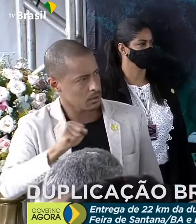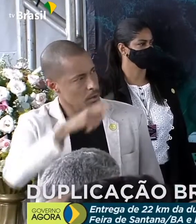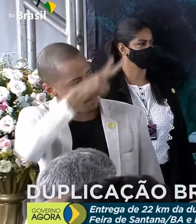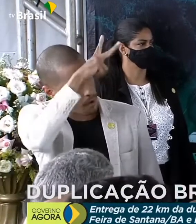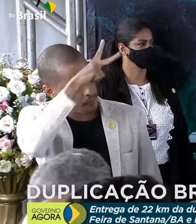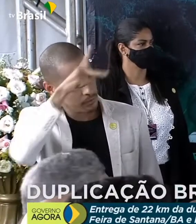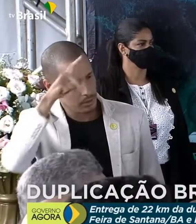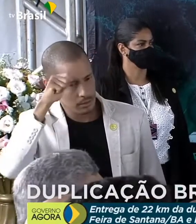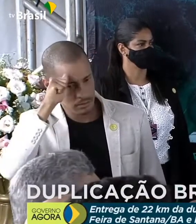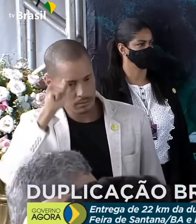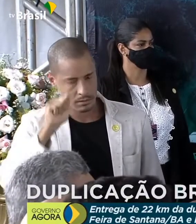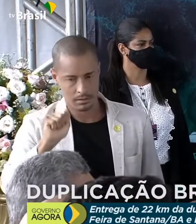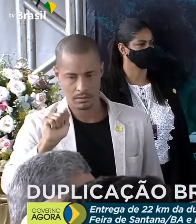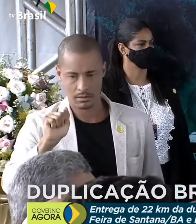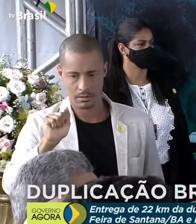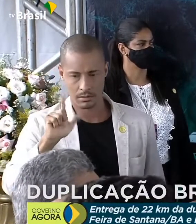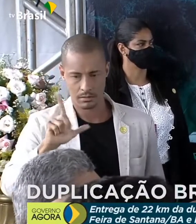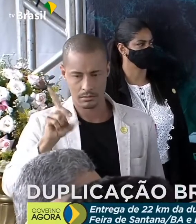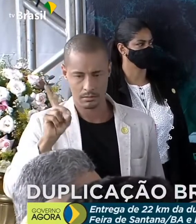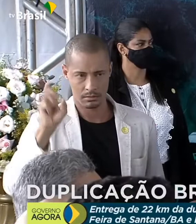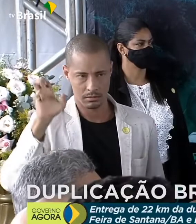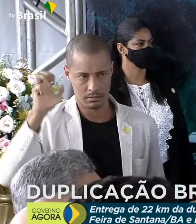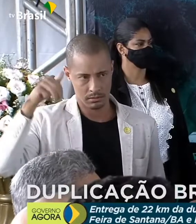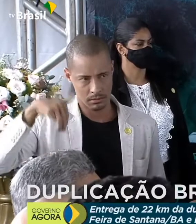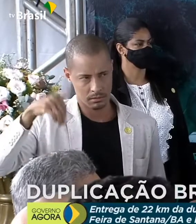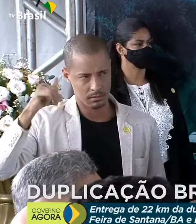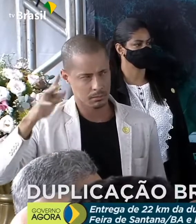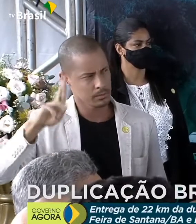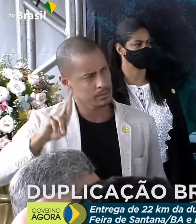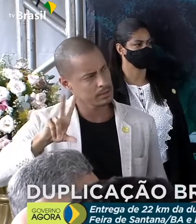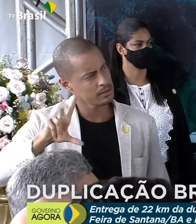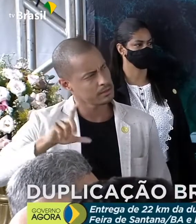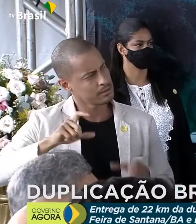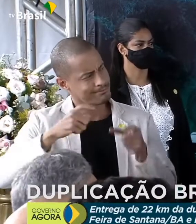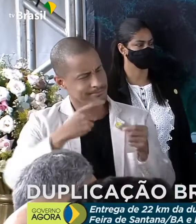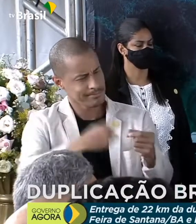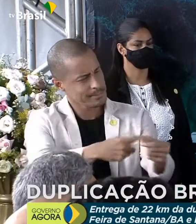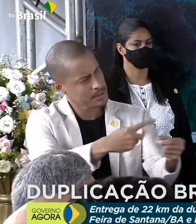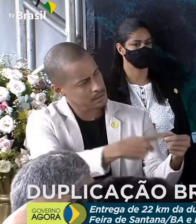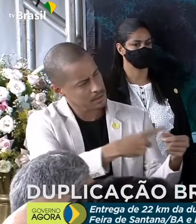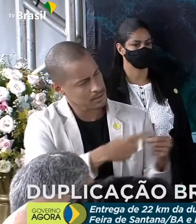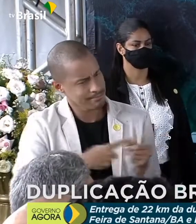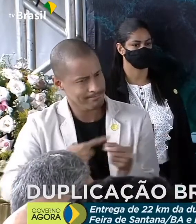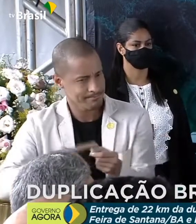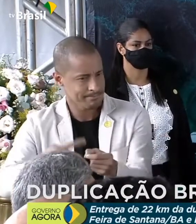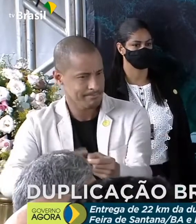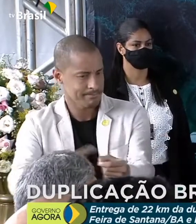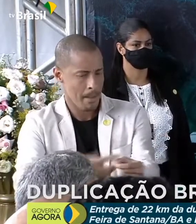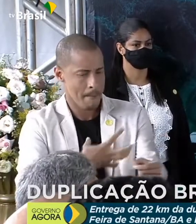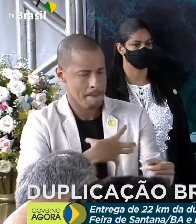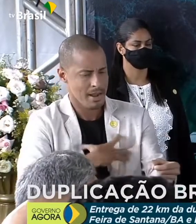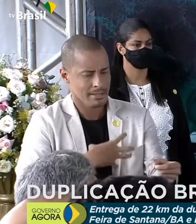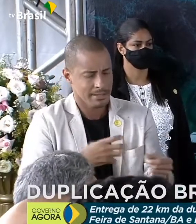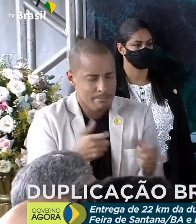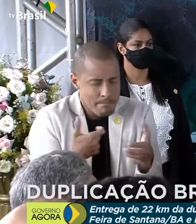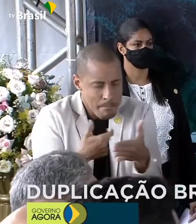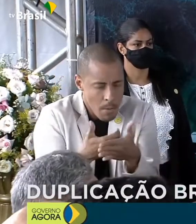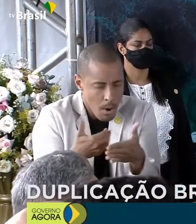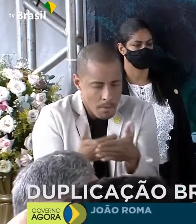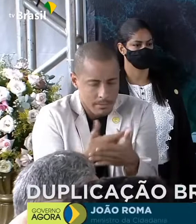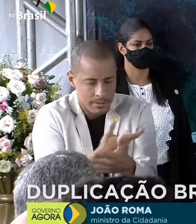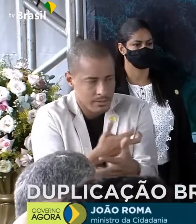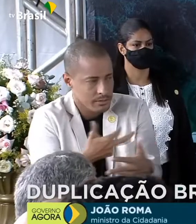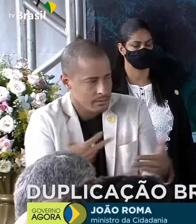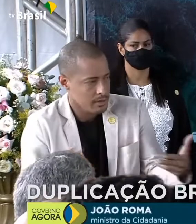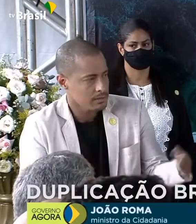Aldemir, Esplanada, de Ariacílio, de Vazedo, de Binho da Mota de Laje, de César, de